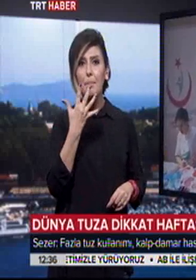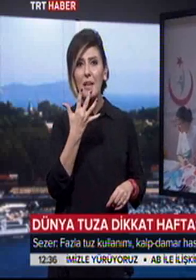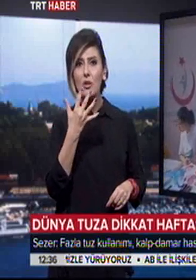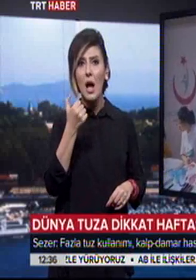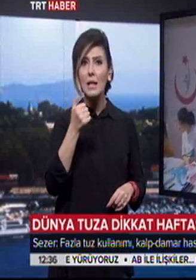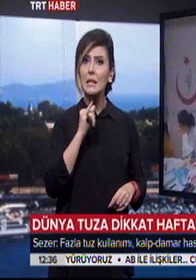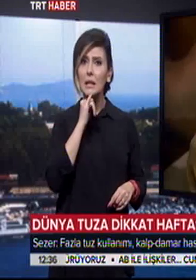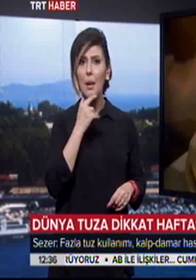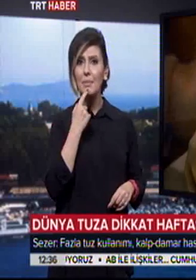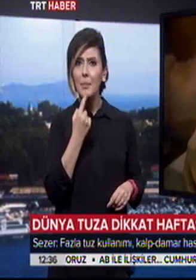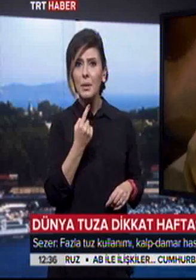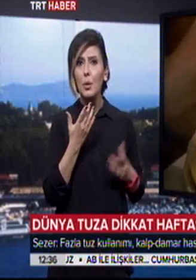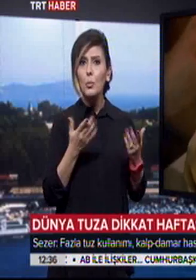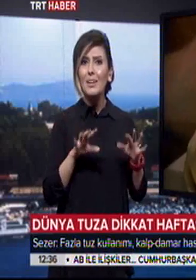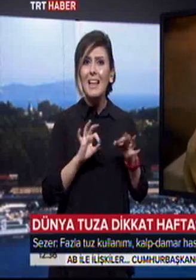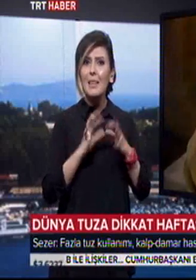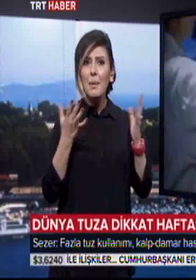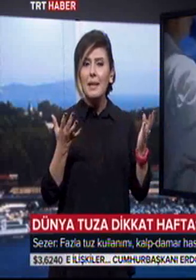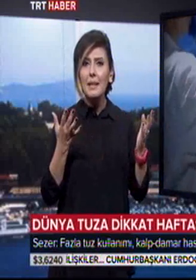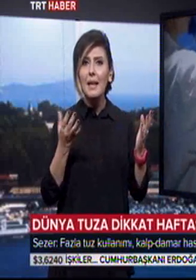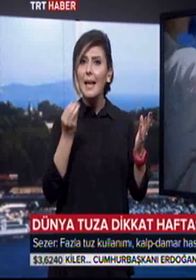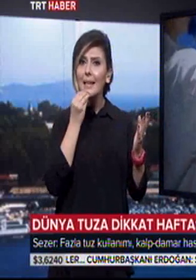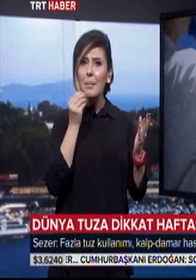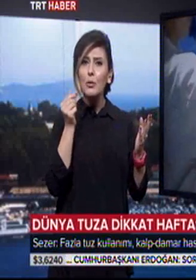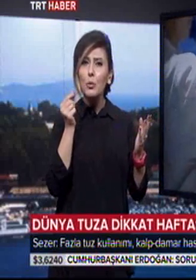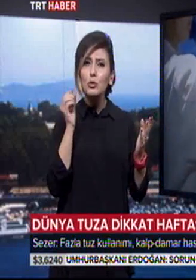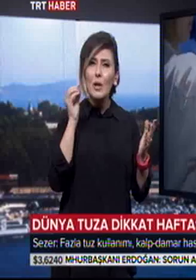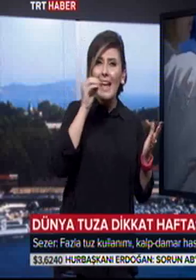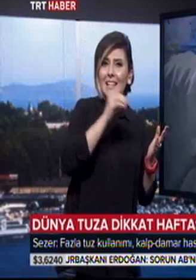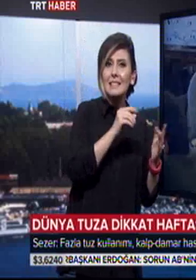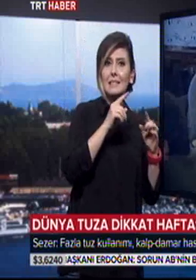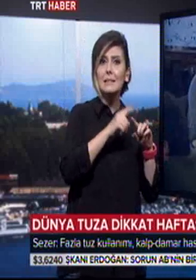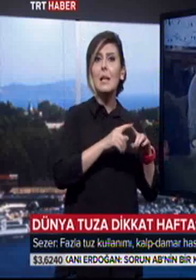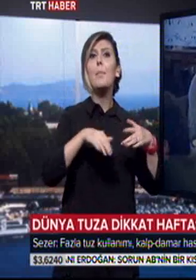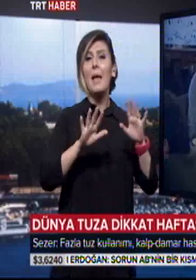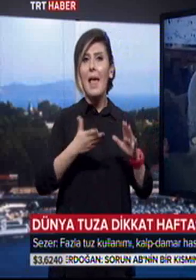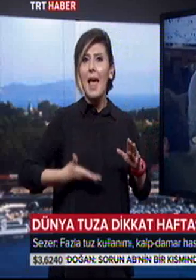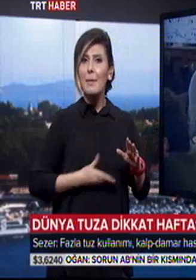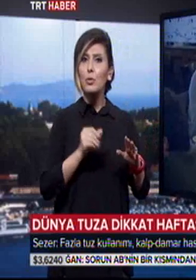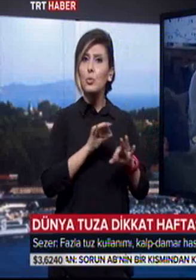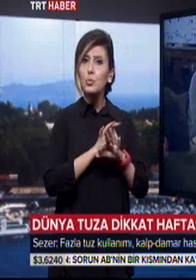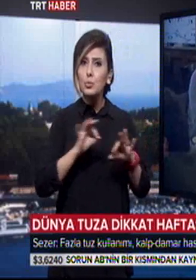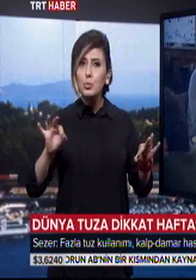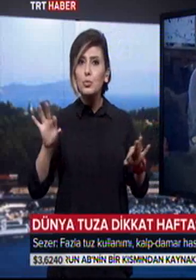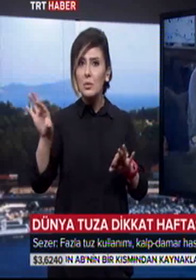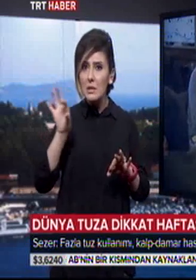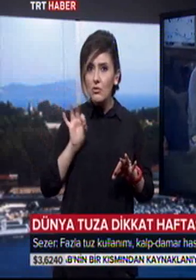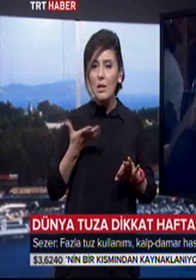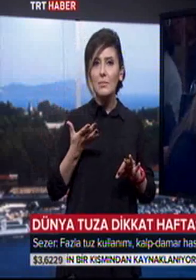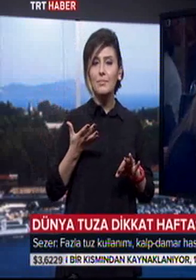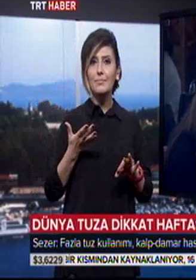gram ne demek? Yiyeceklere ekstra tuz koymazsak veya çok az tuz koyarsak, ekmeği daha tuzsuz oranda bir ekmekten seçersek,